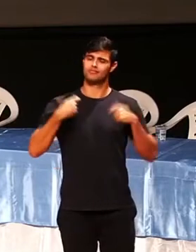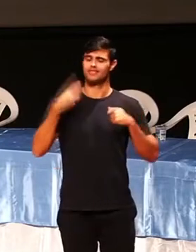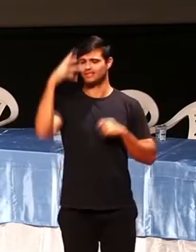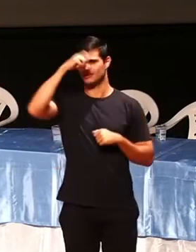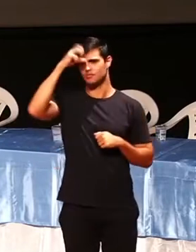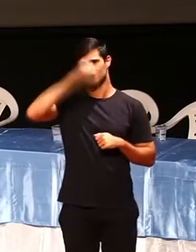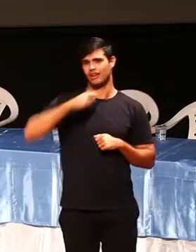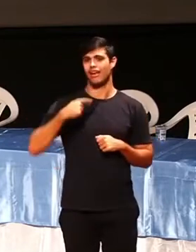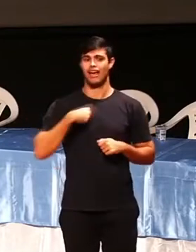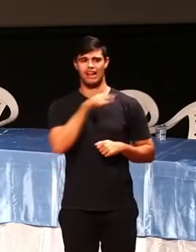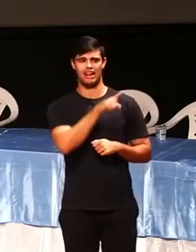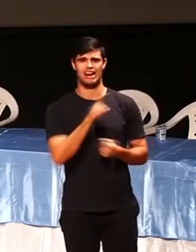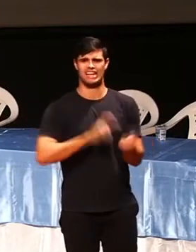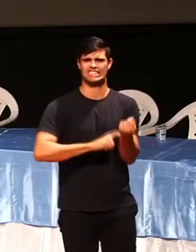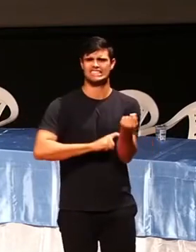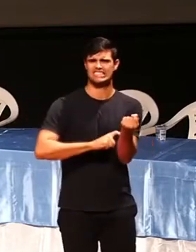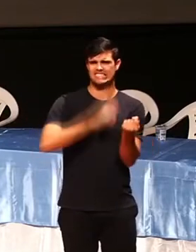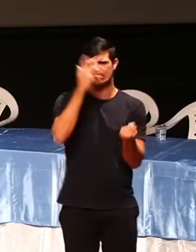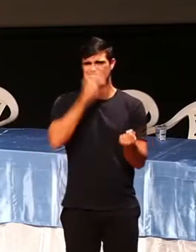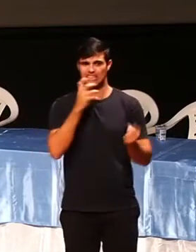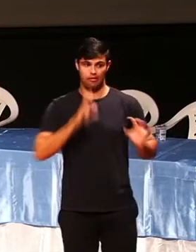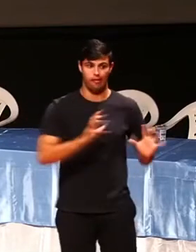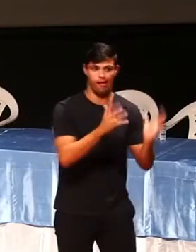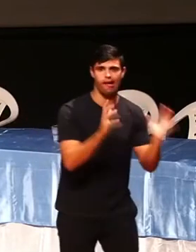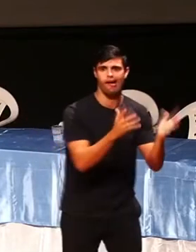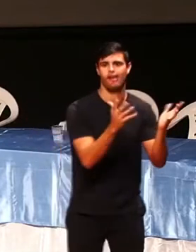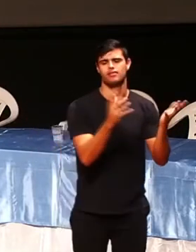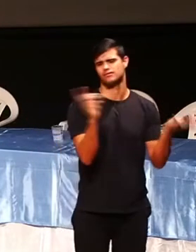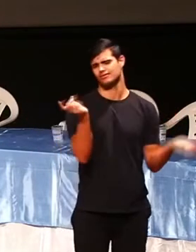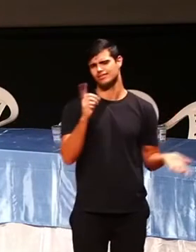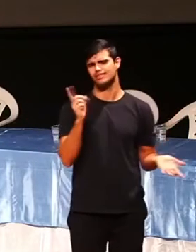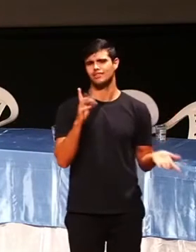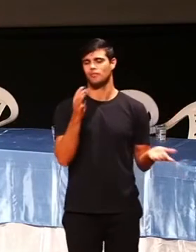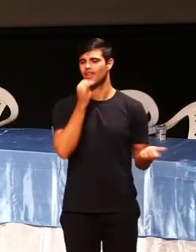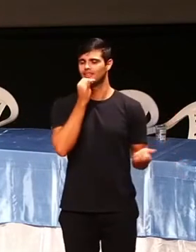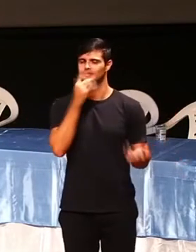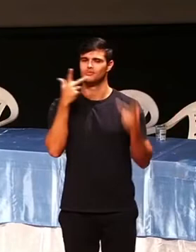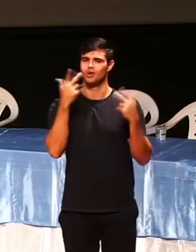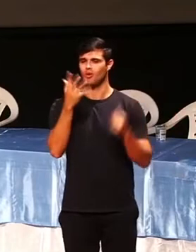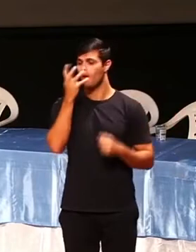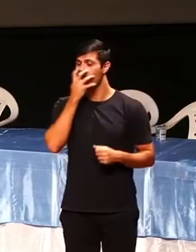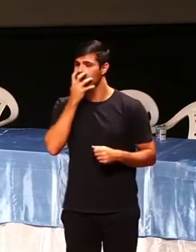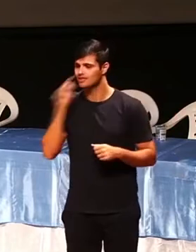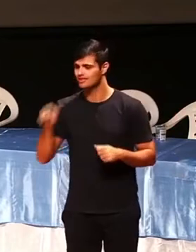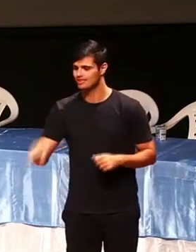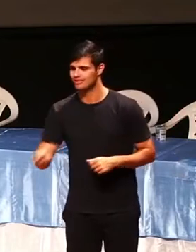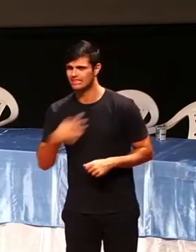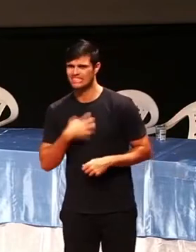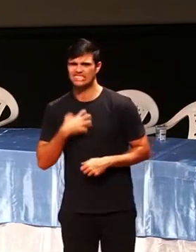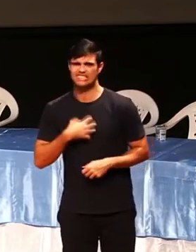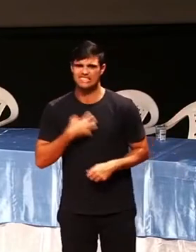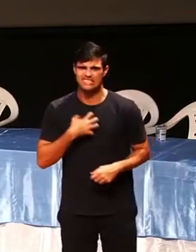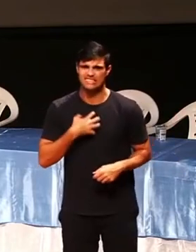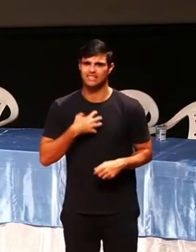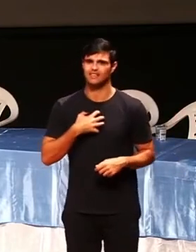Cachorro, quando ele está começando a ficar nervoso, você gruda nele e faz assim. Ele já sai do foco.